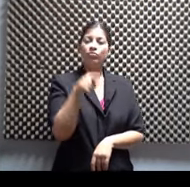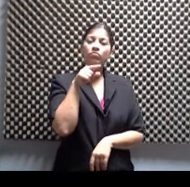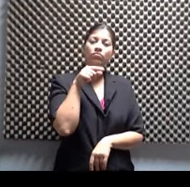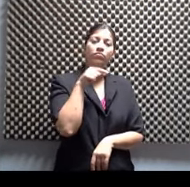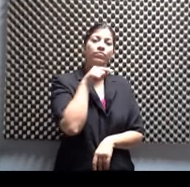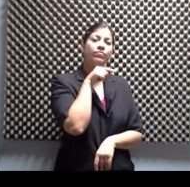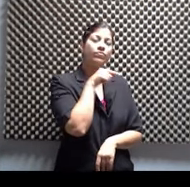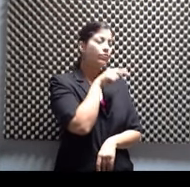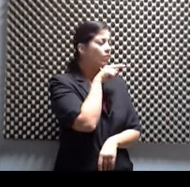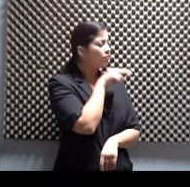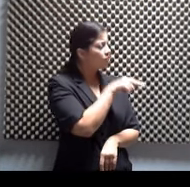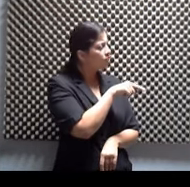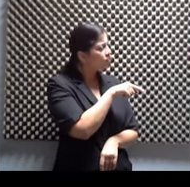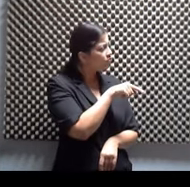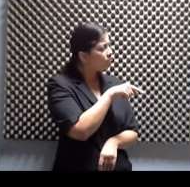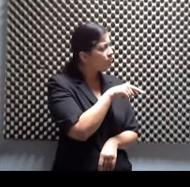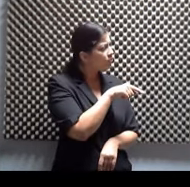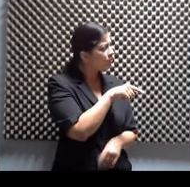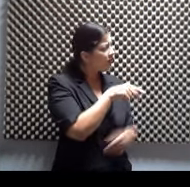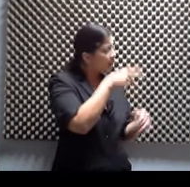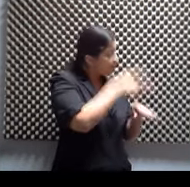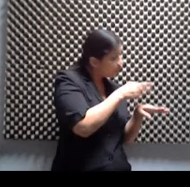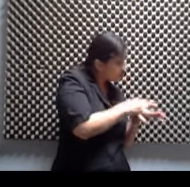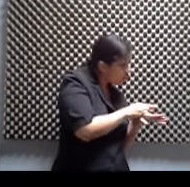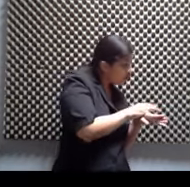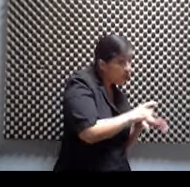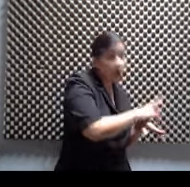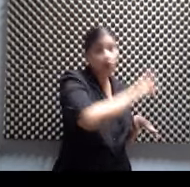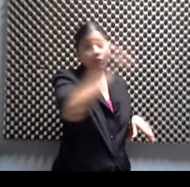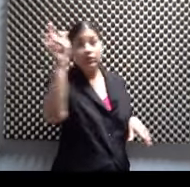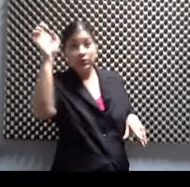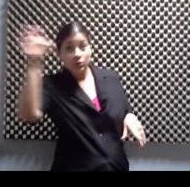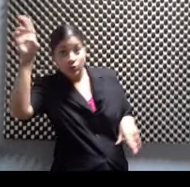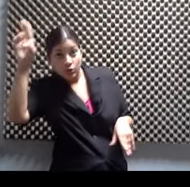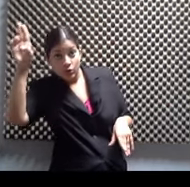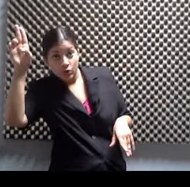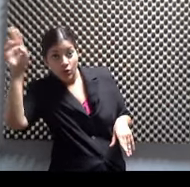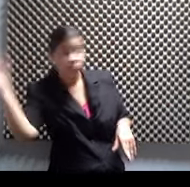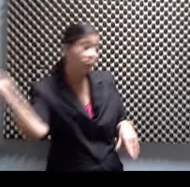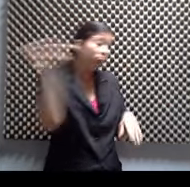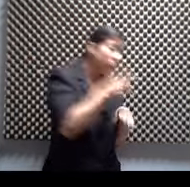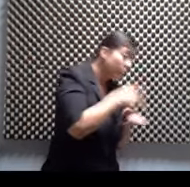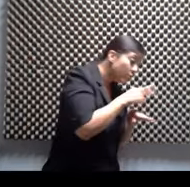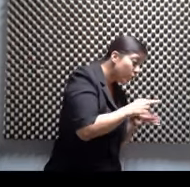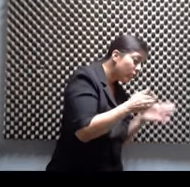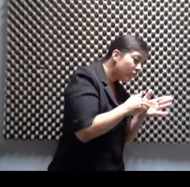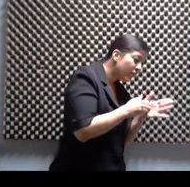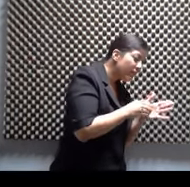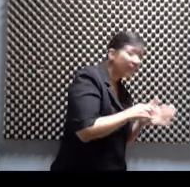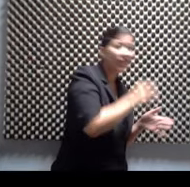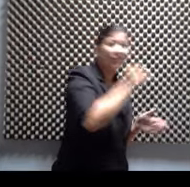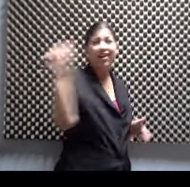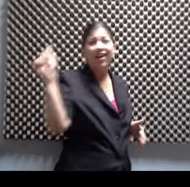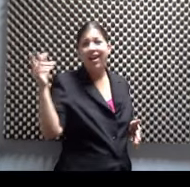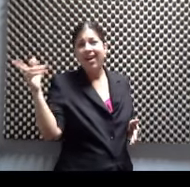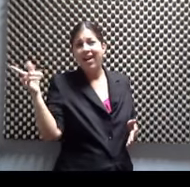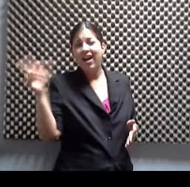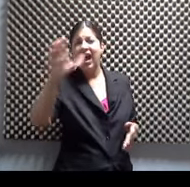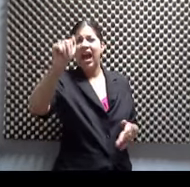te fuiste a Estados Unidos. Después ya regresaste o no. Y te fuiste a Argentina. Exacto. Yo tengo una pregunta. ¿Por qué? Of all places.